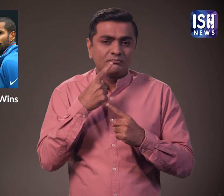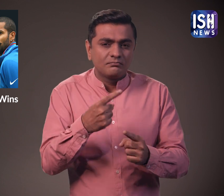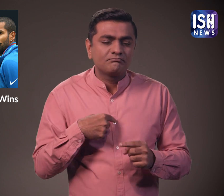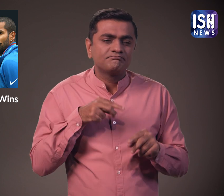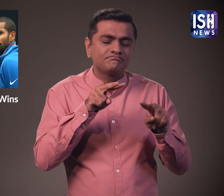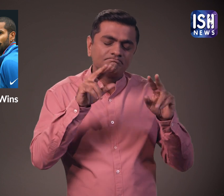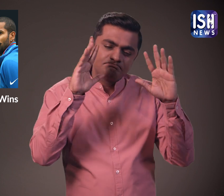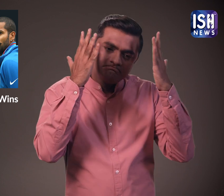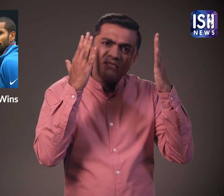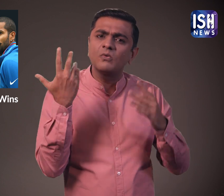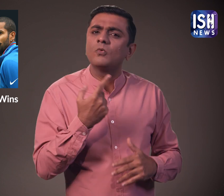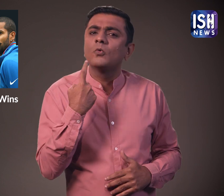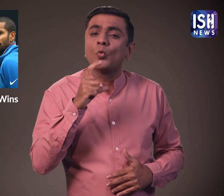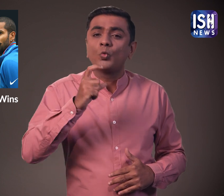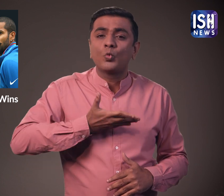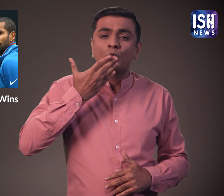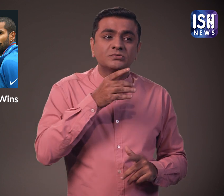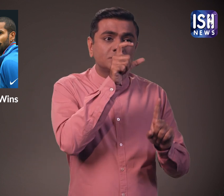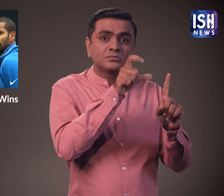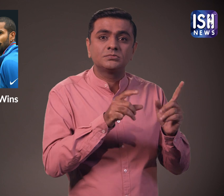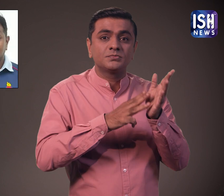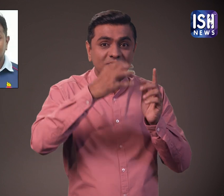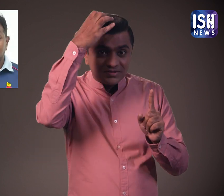किये गए उतकुरुष्ट कारियों की भी सराना